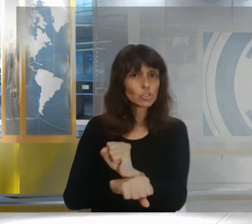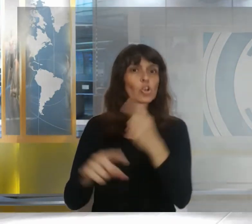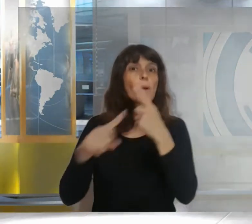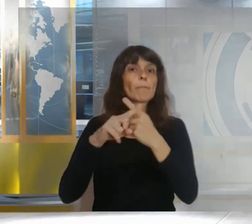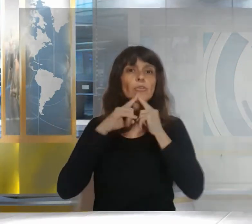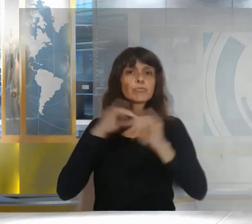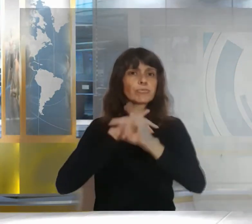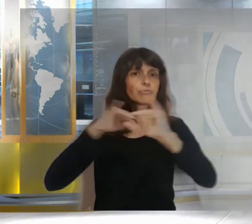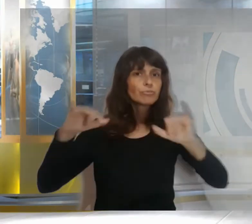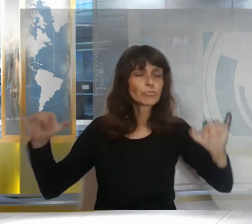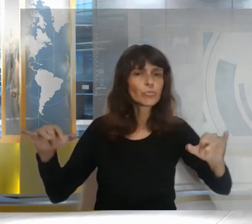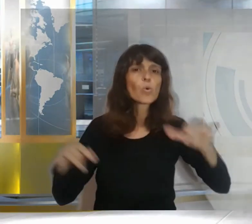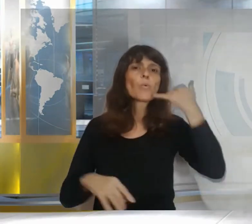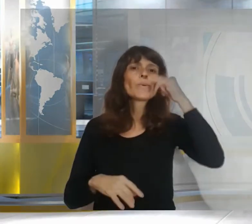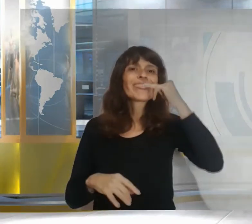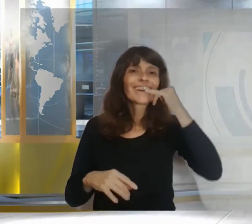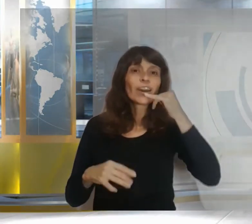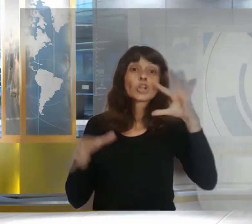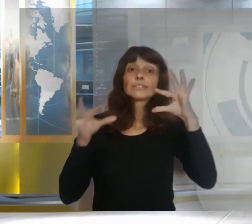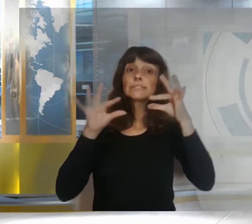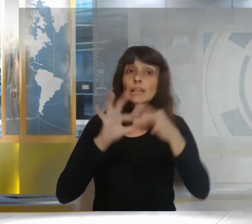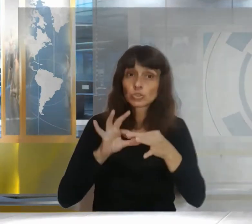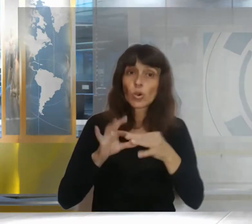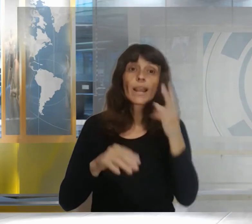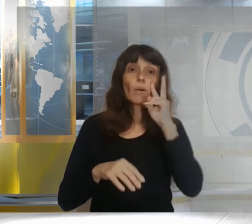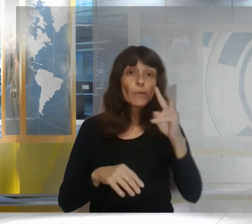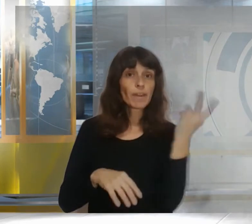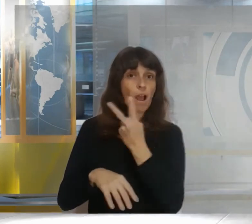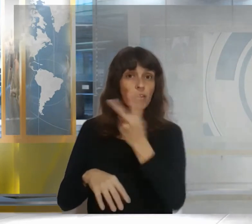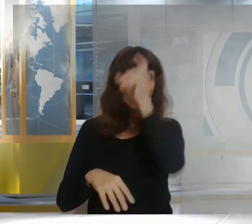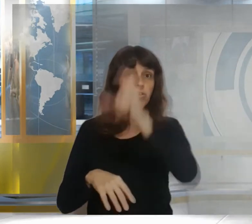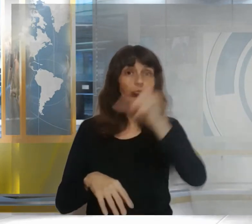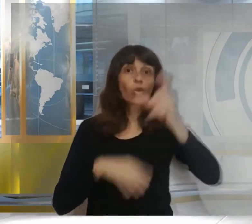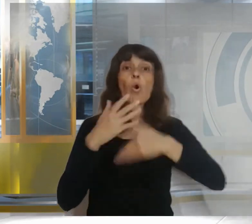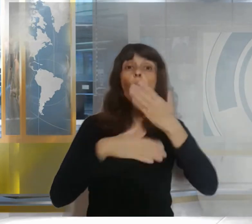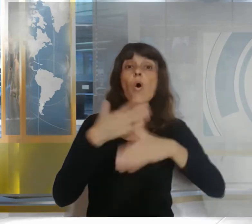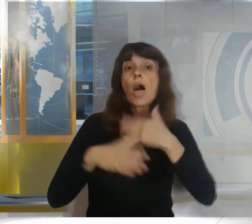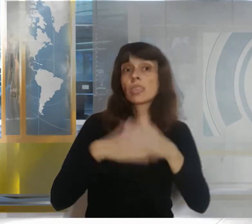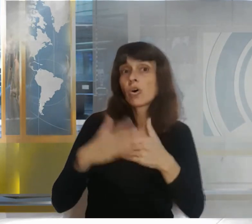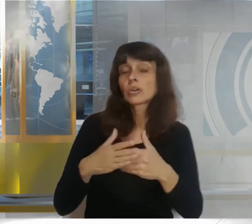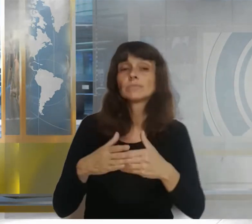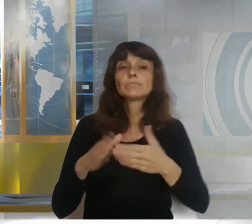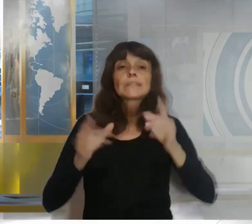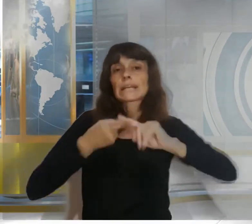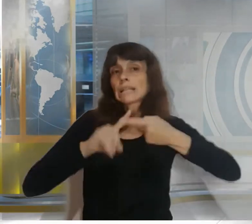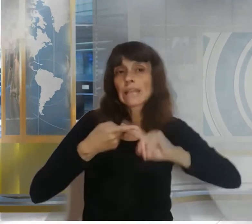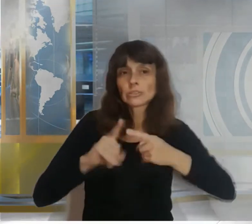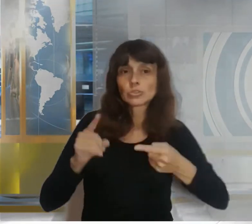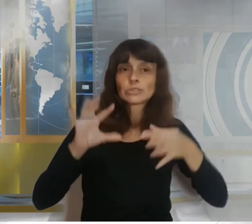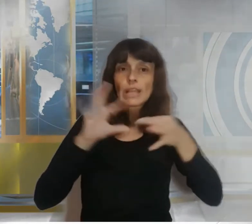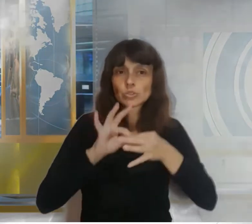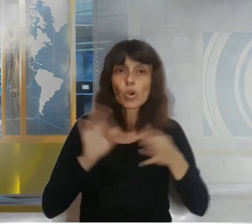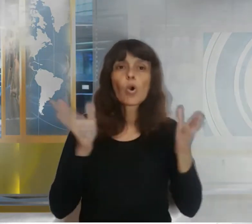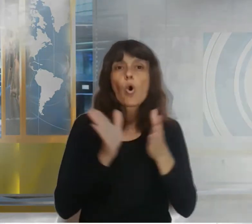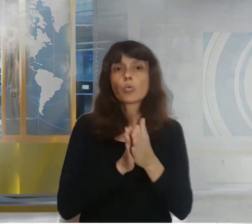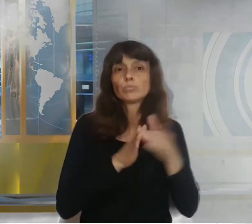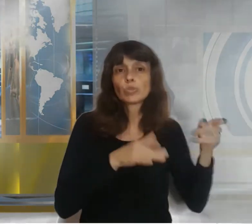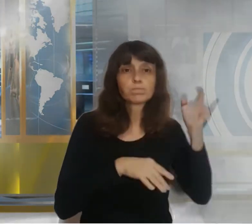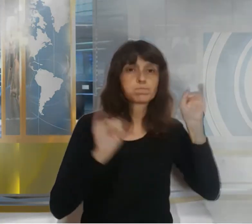jugadores manteniendo relaciones con una chica en principio ninguno deberá ingresar en prisión aunque si deberán